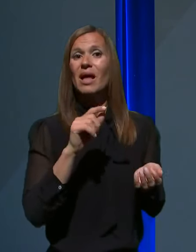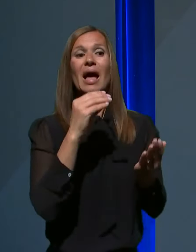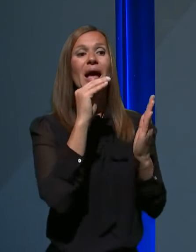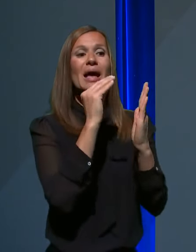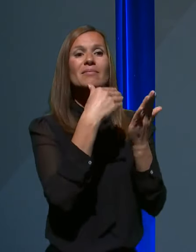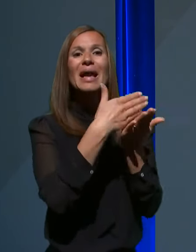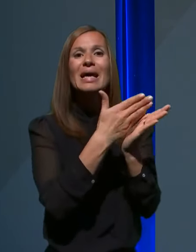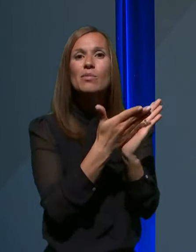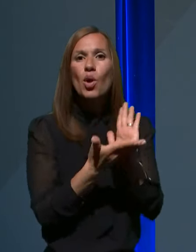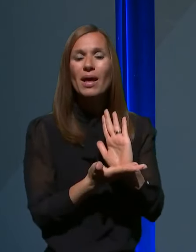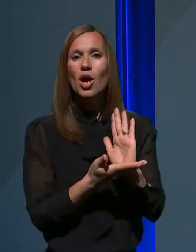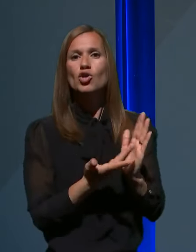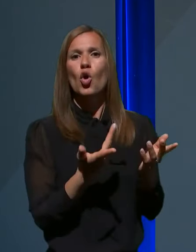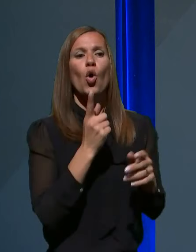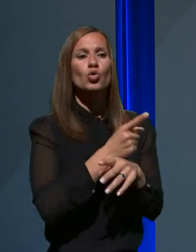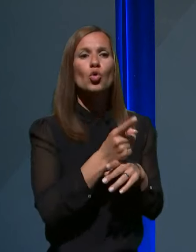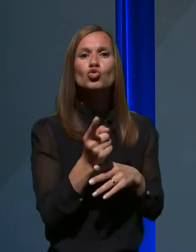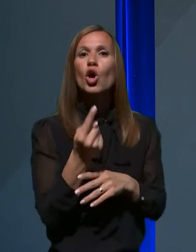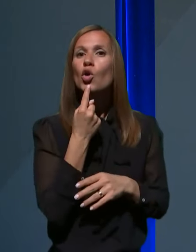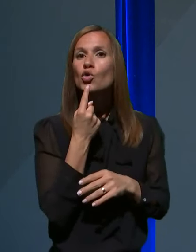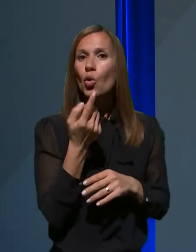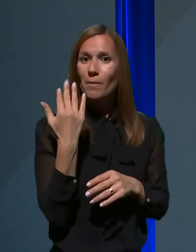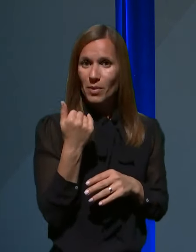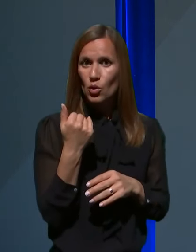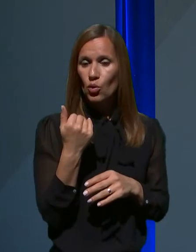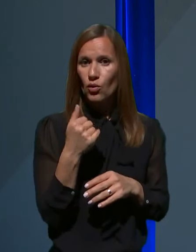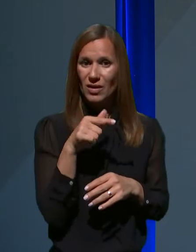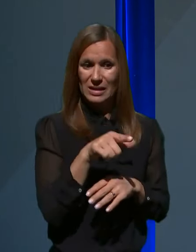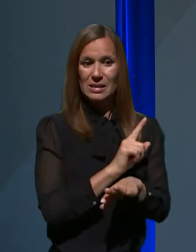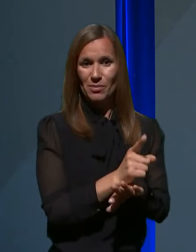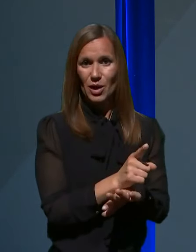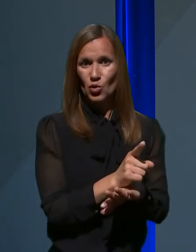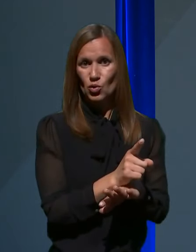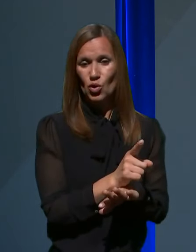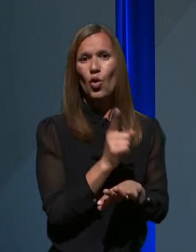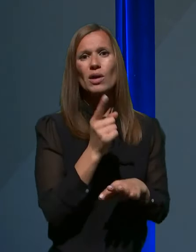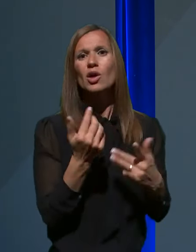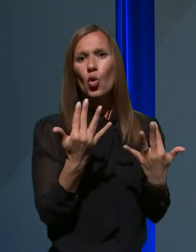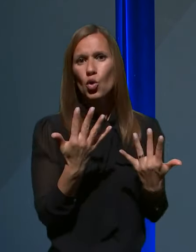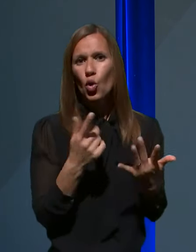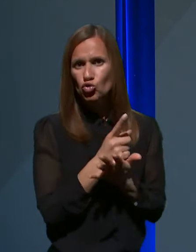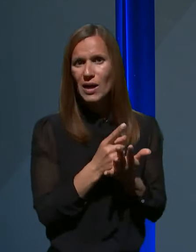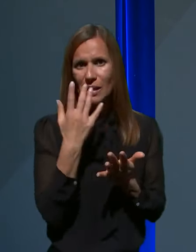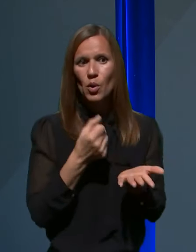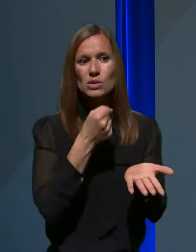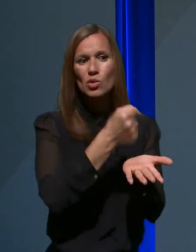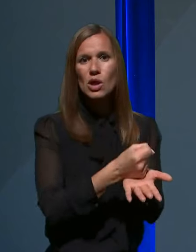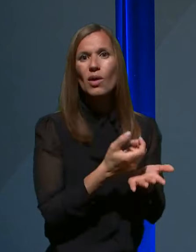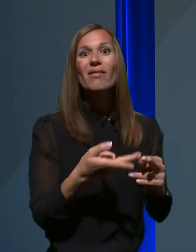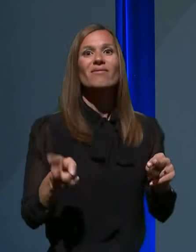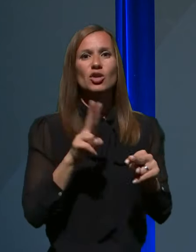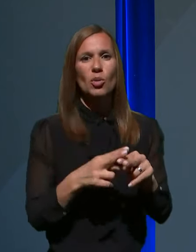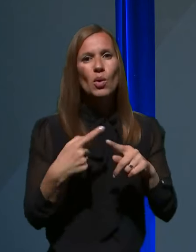odločajo o tem, kdo je bil v nekem trenutku ali pa koliko časa izpostavljen večjem utveganju